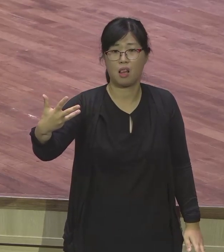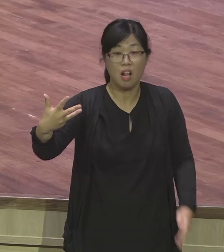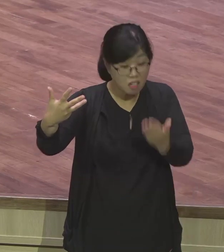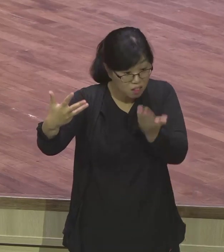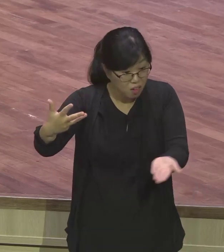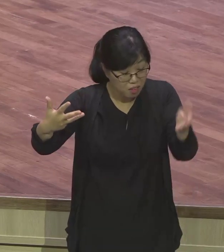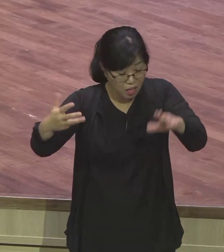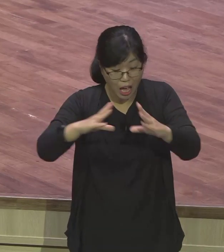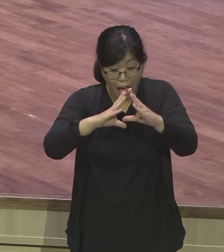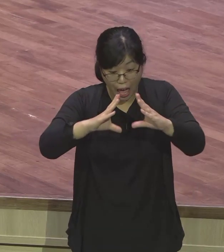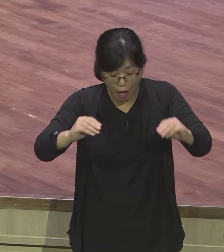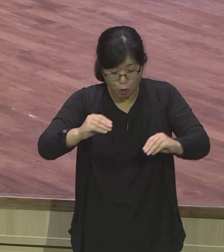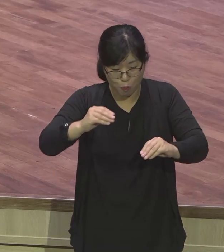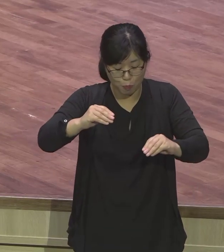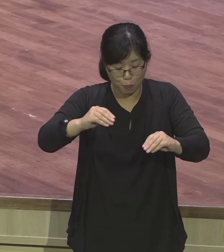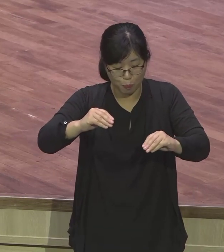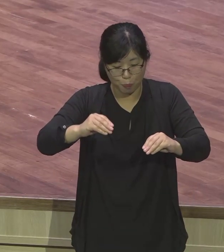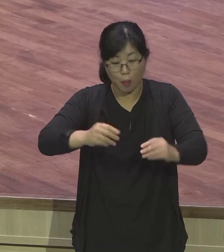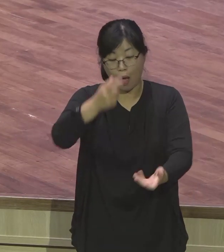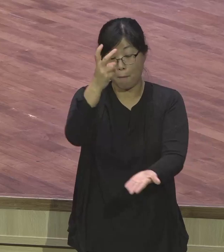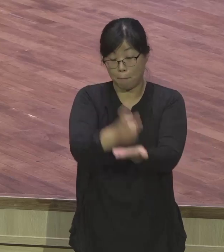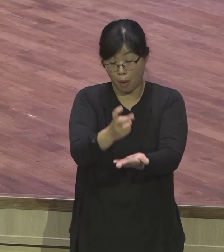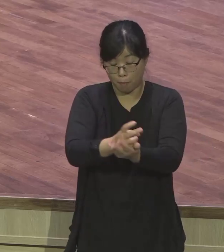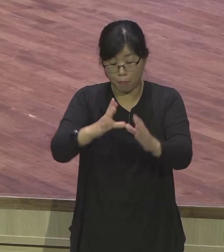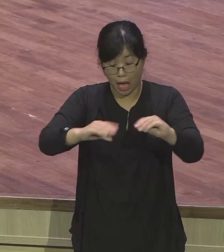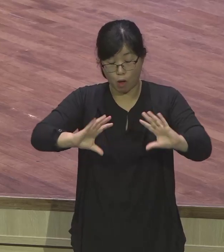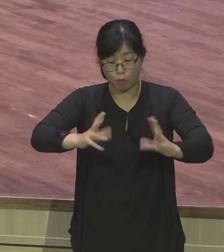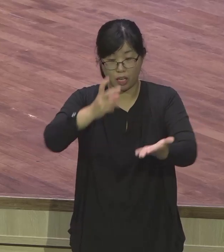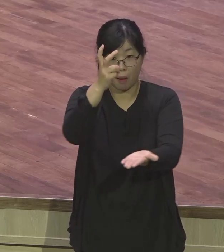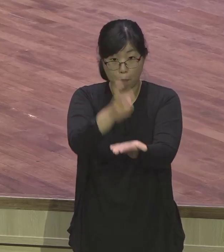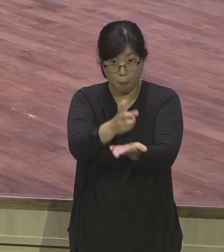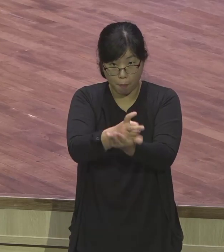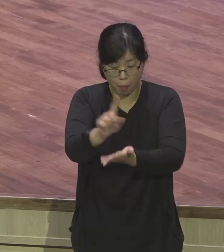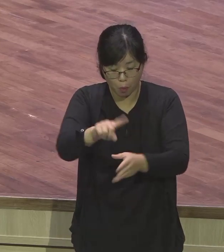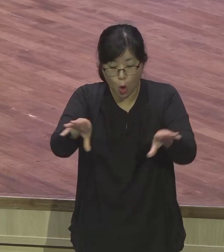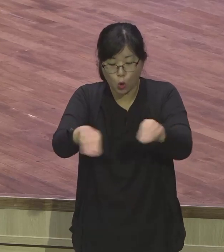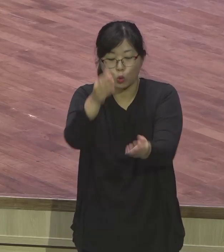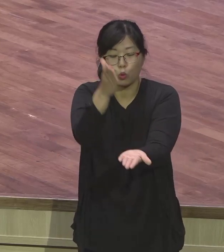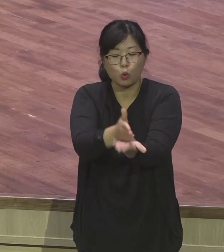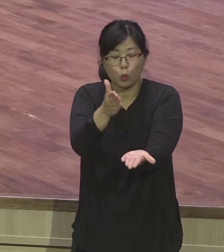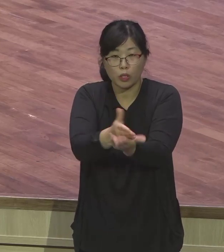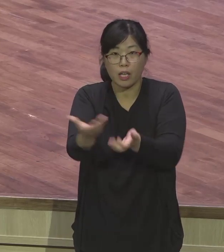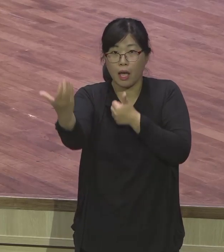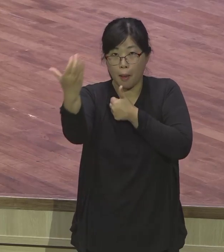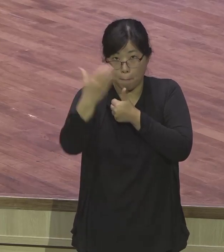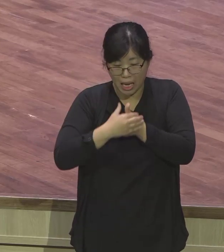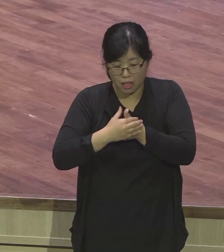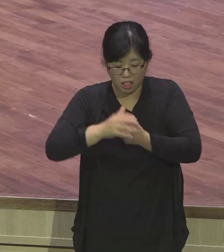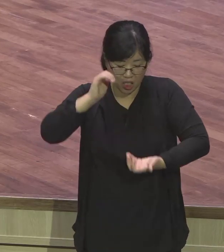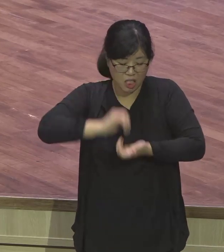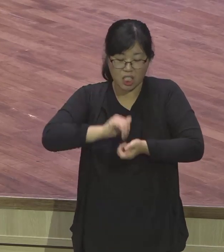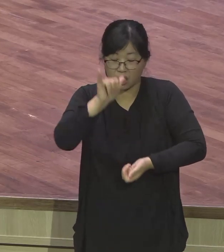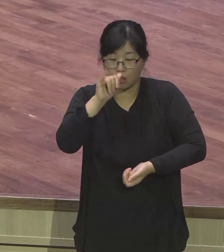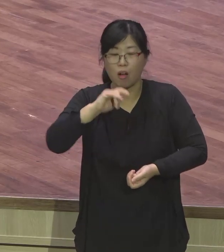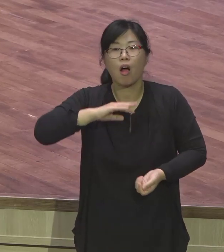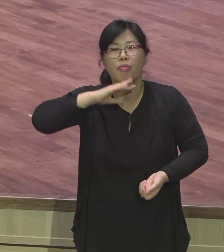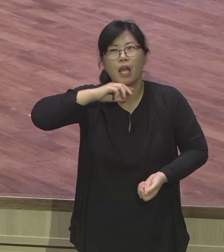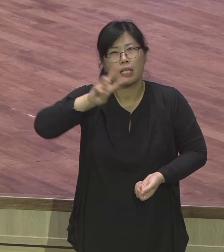서른 한두 살이죠. 그러니까 때가 안 된 거예요. 때가 시간표가 아니에요. 민숙이 사장